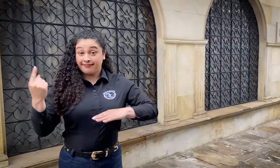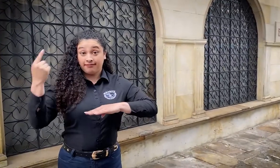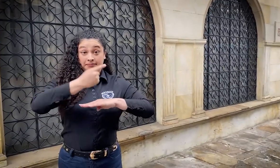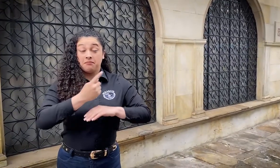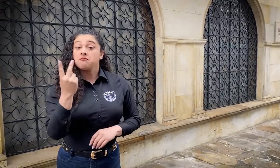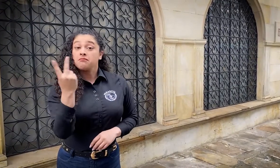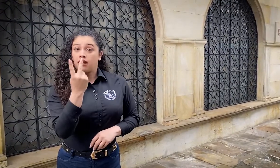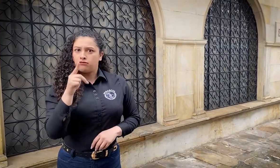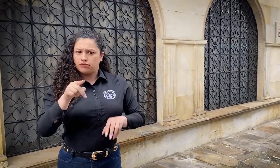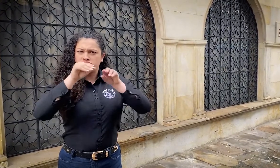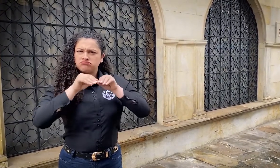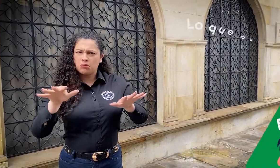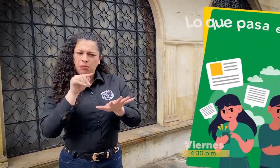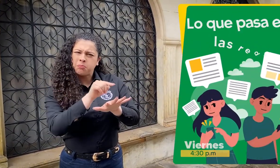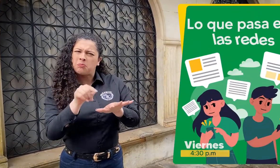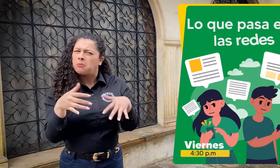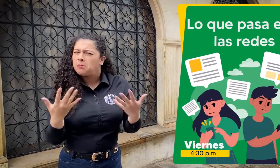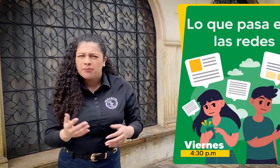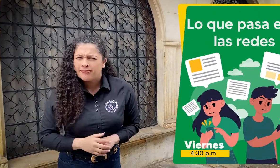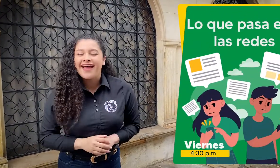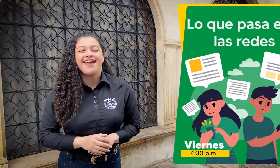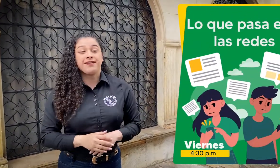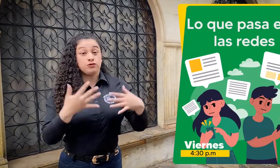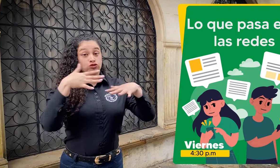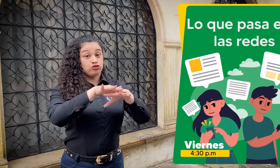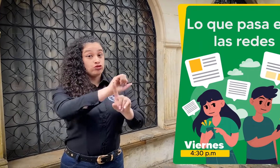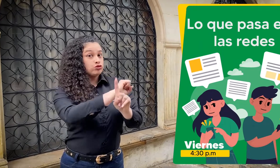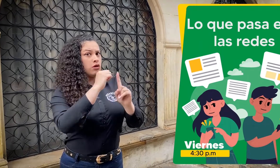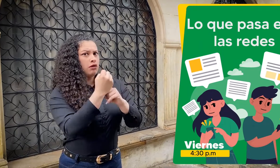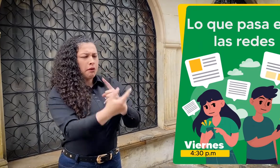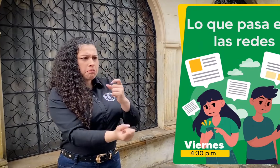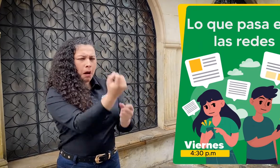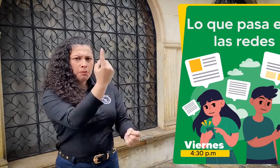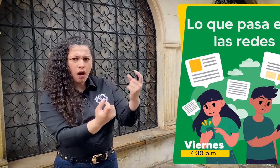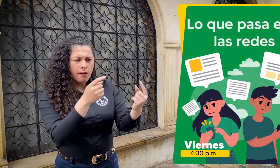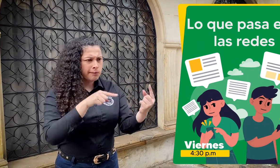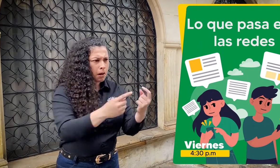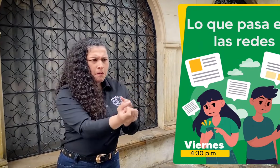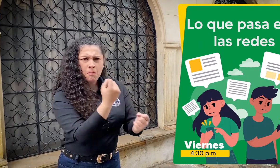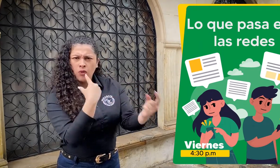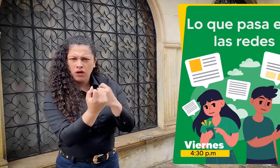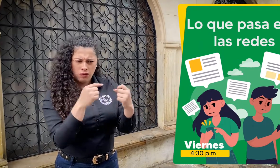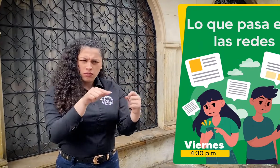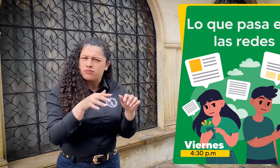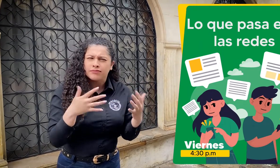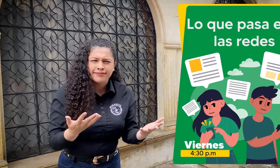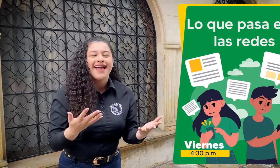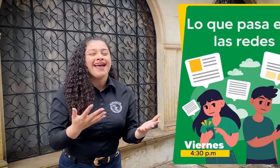El viernes tendremos lo que está pasando en redes sociales.